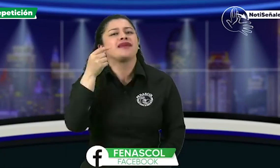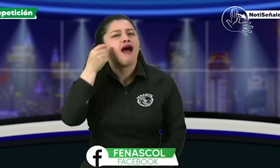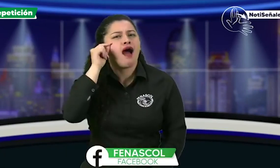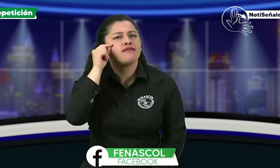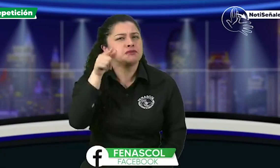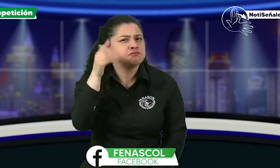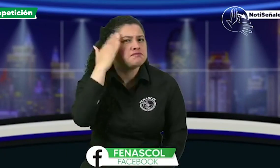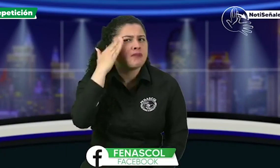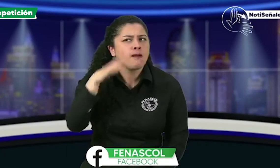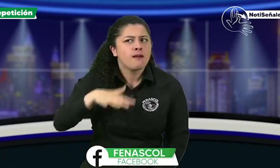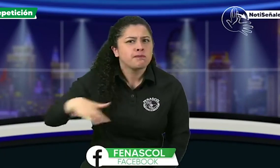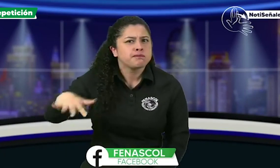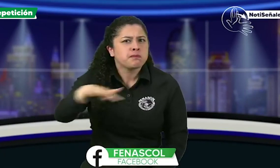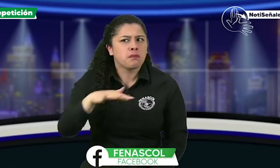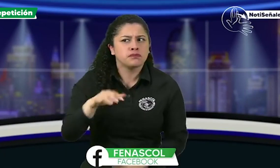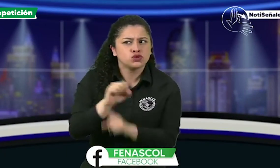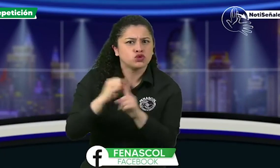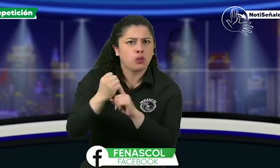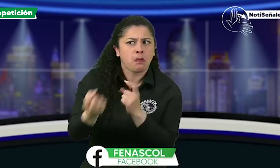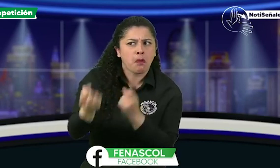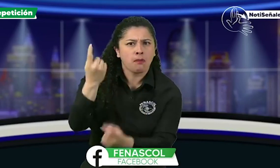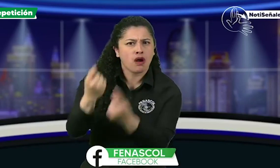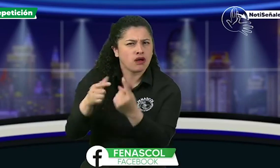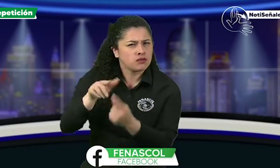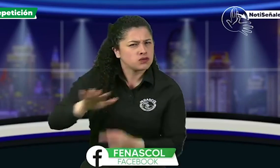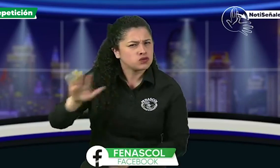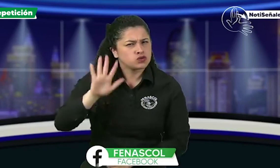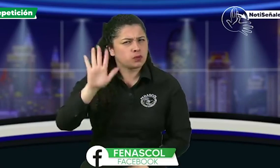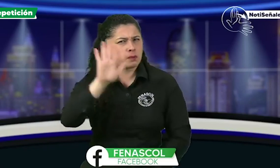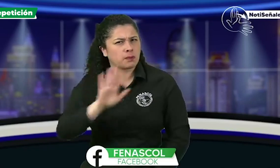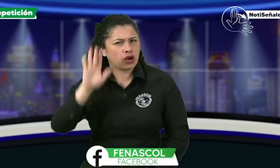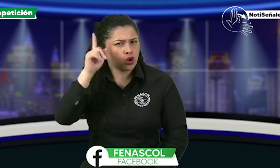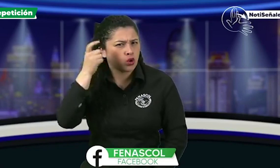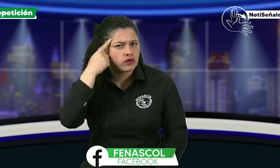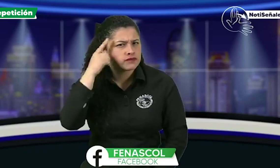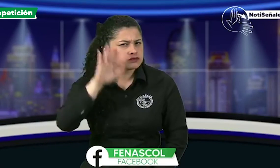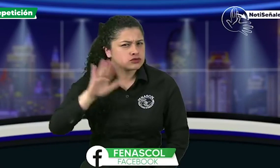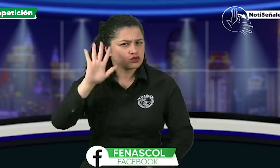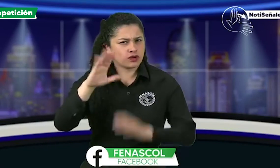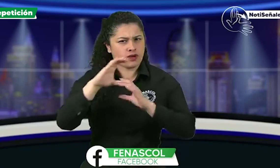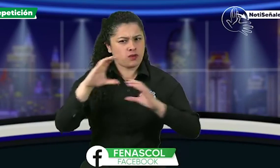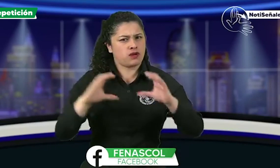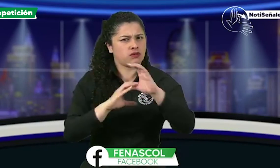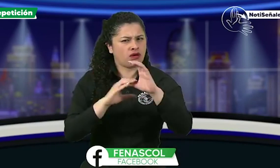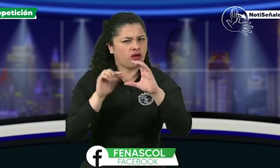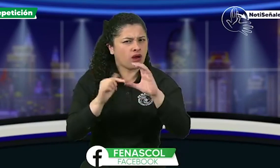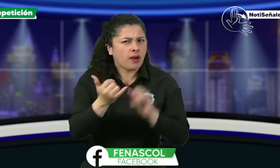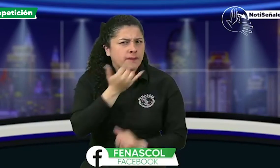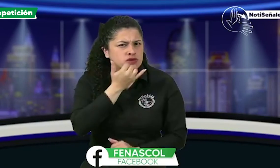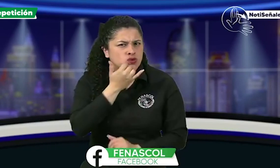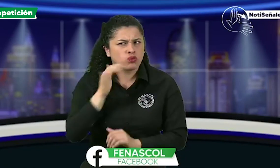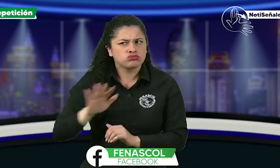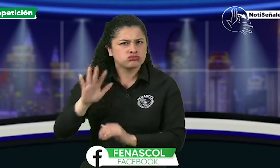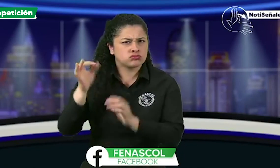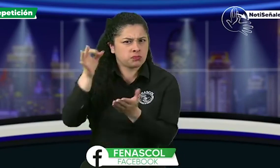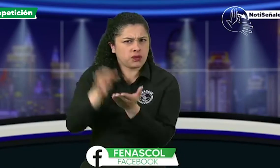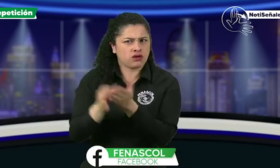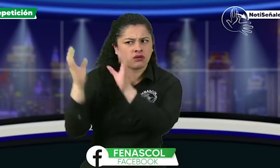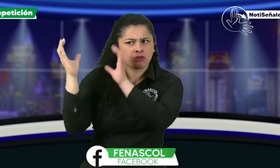y comenten cuál es su percepción al respecto ¿qué pasa en nuestra sociedad? ¿qué pasa en el departamento del